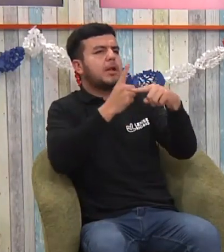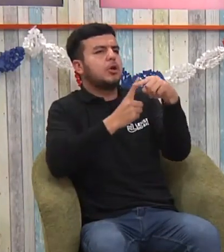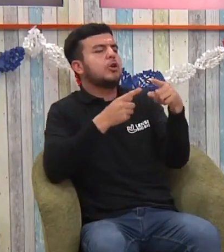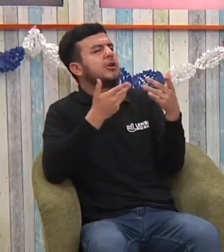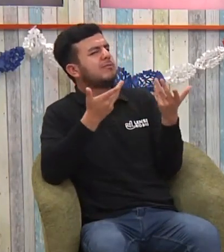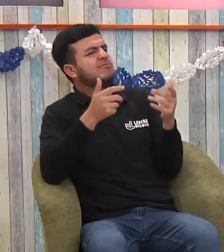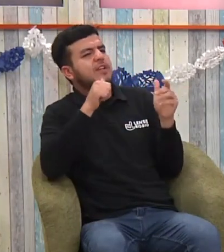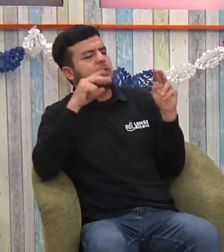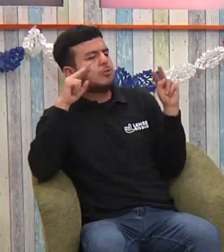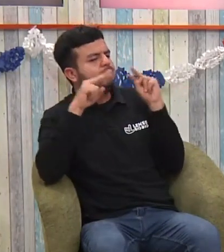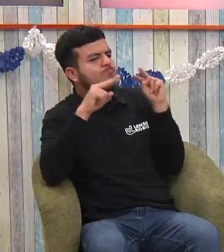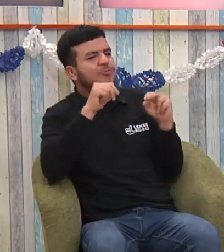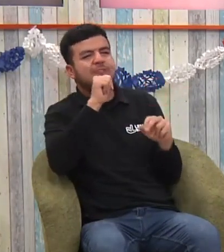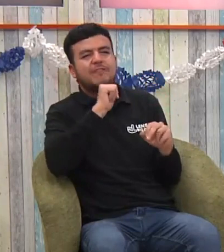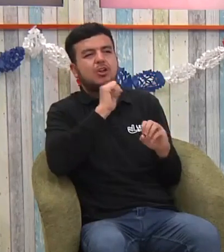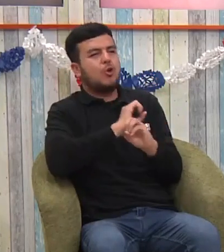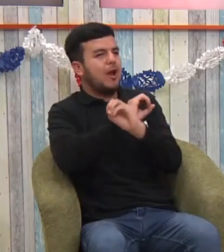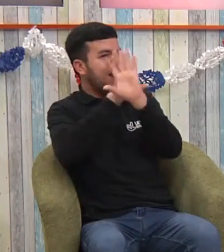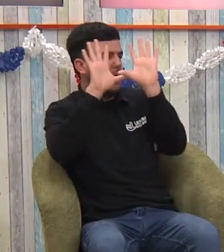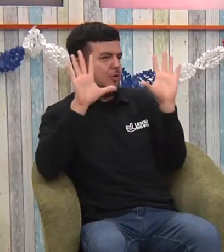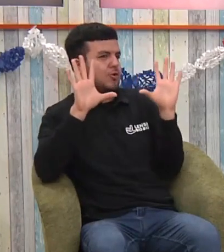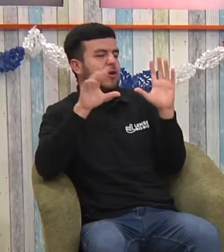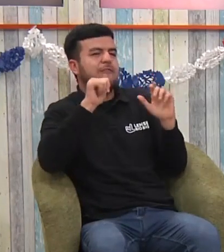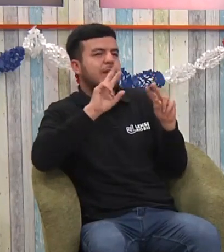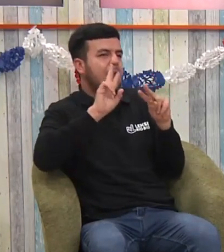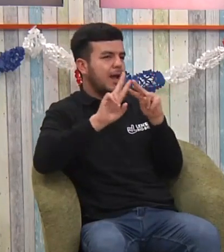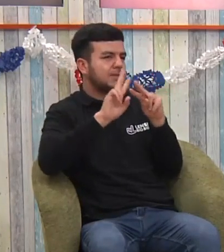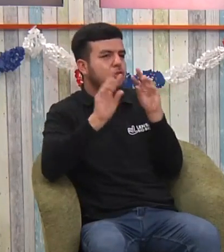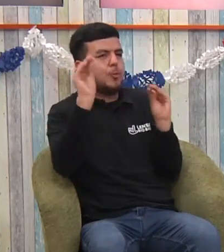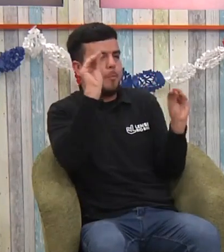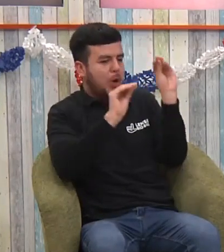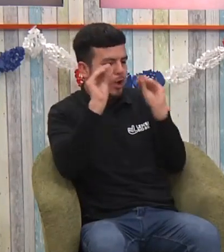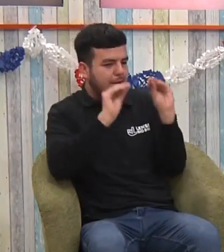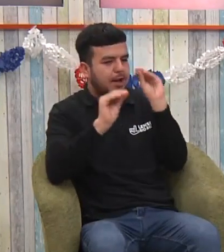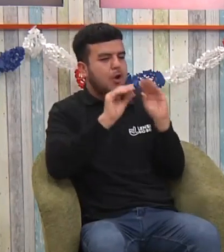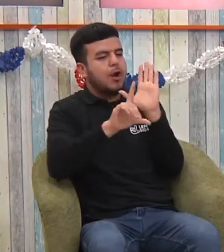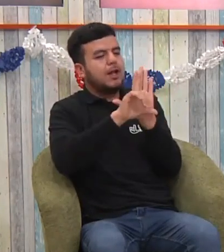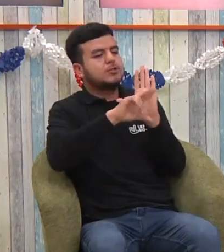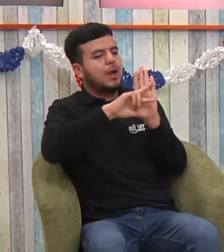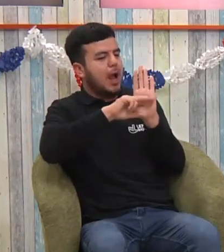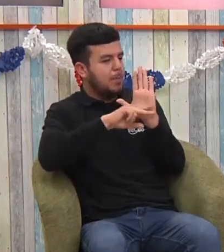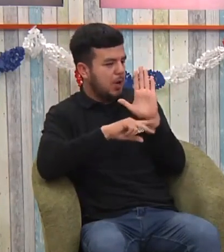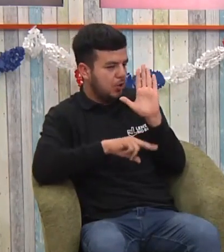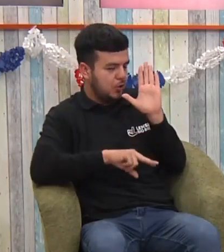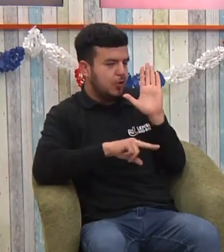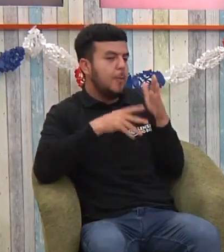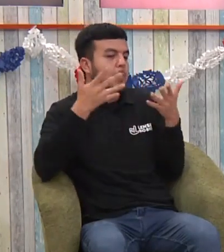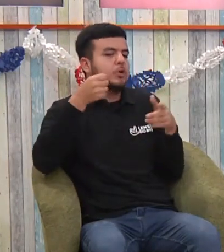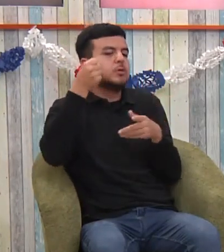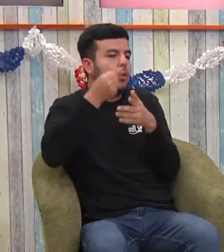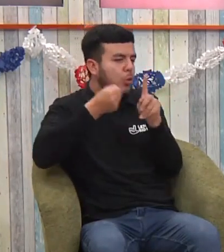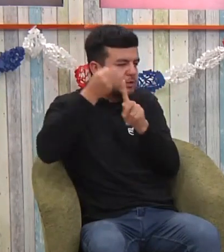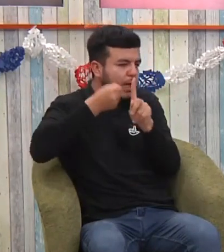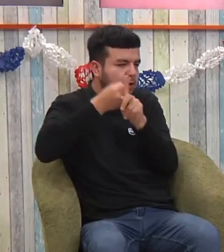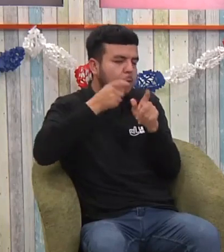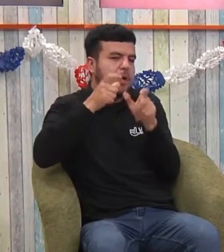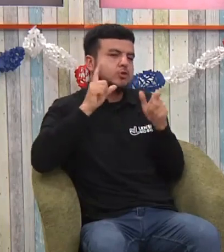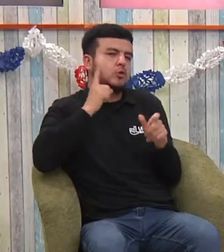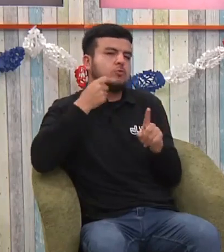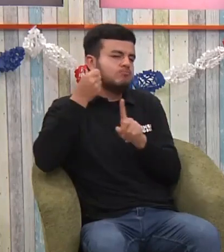en un principio hablaba de que la lengua de señas era un medio de comunicación, cosa que estaba errada, no la reconocía como un idioma. Entonces ahí